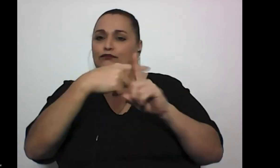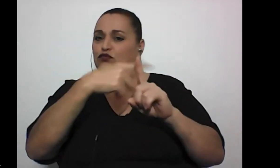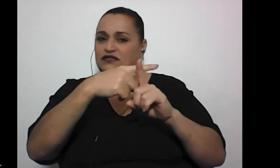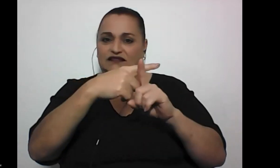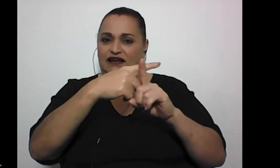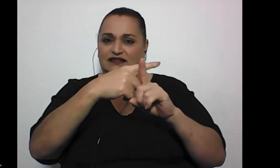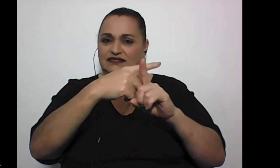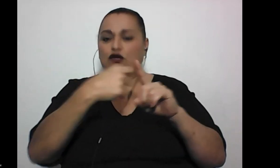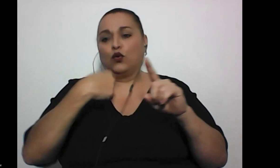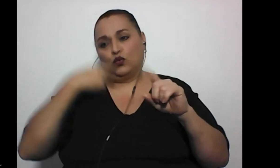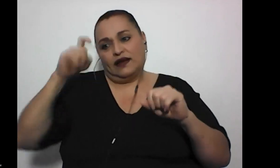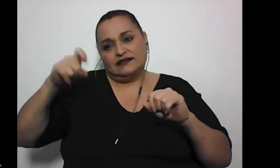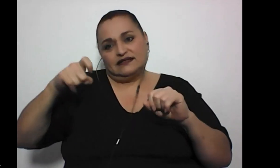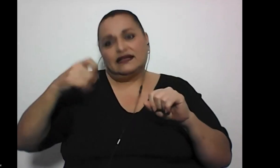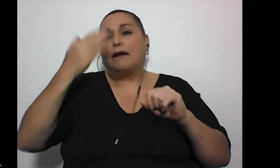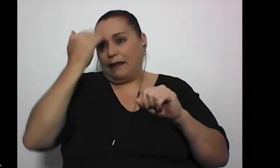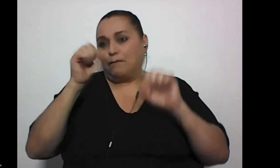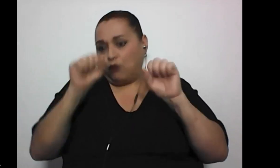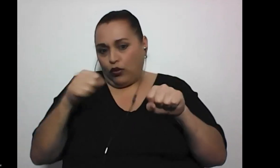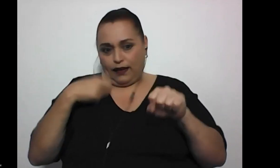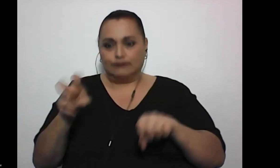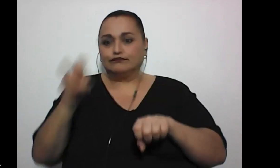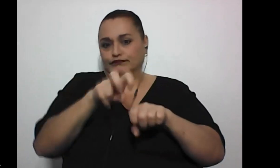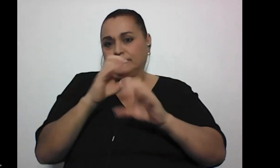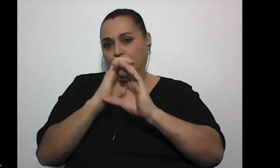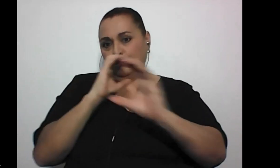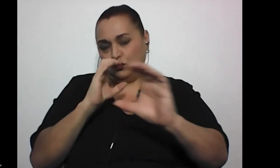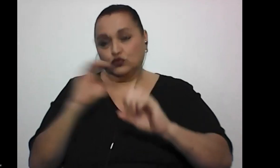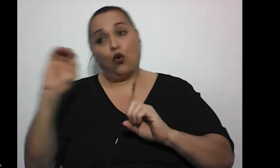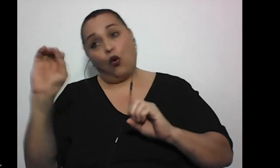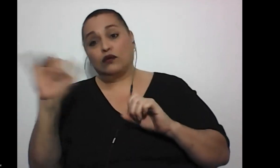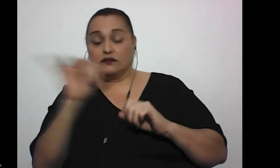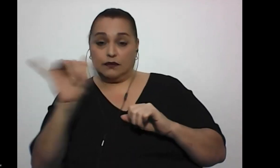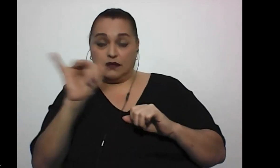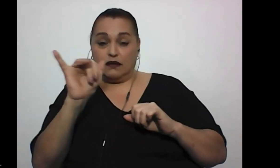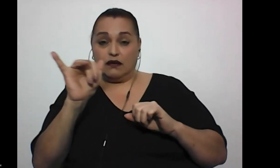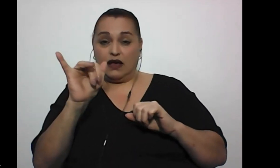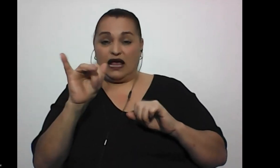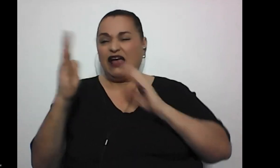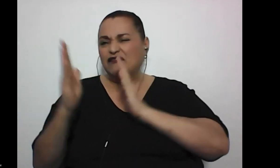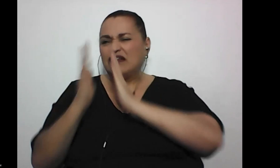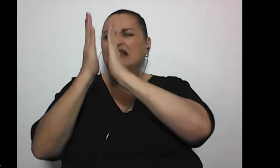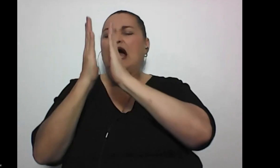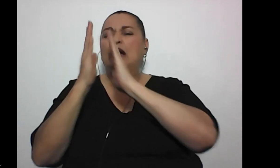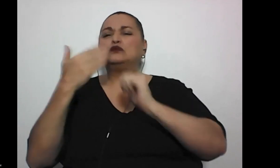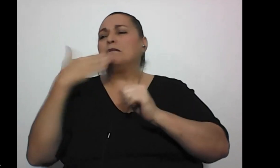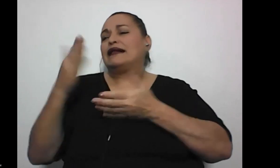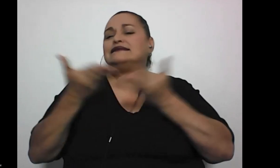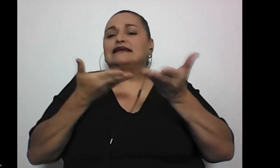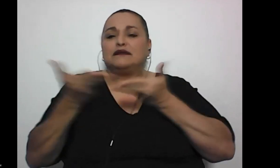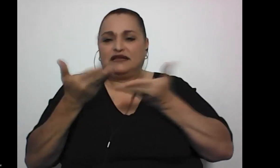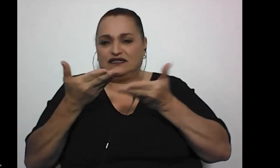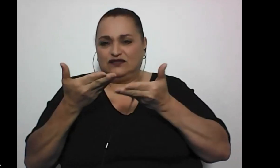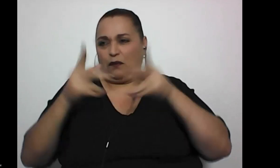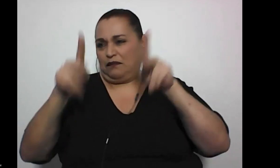Que uno necesita pues para poder utilizarlos o a veces también enfrentamos mucho lo que es un mal servicio de parte